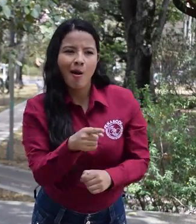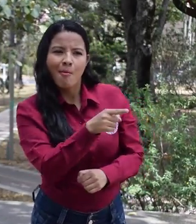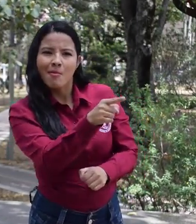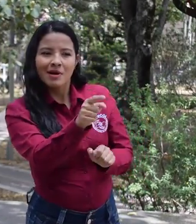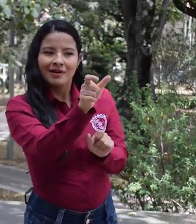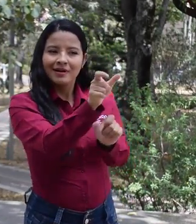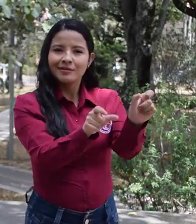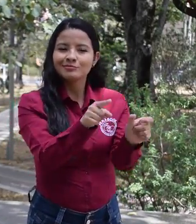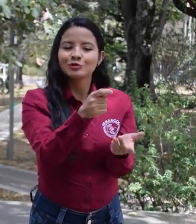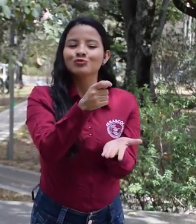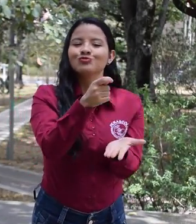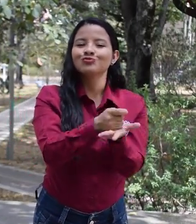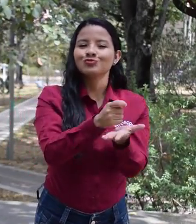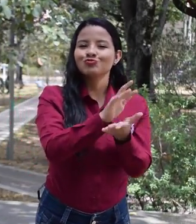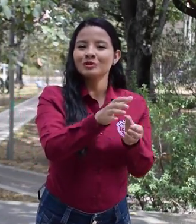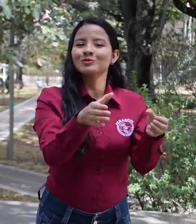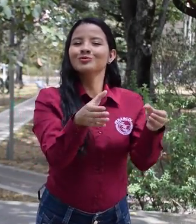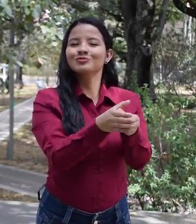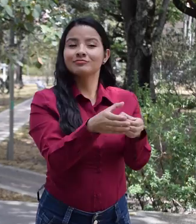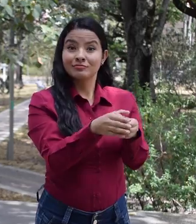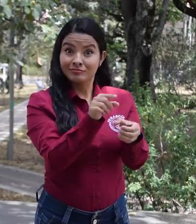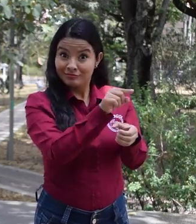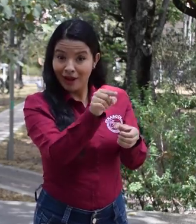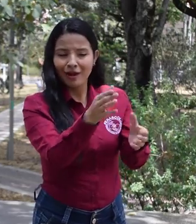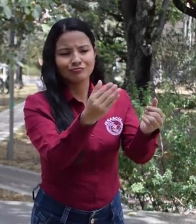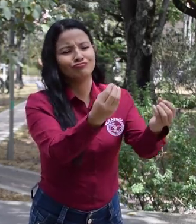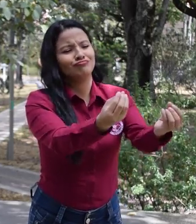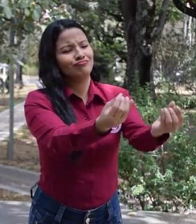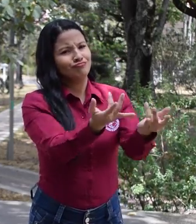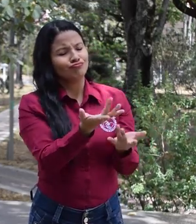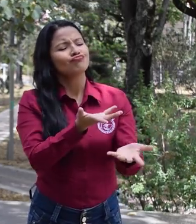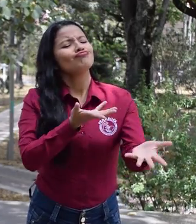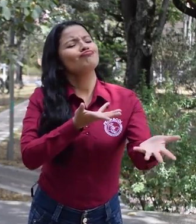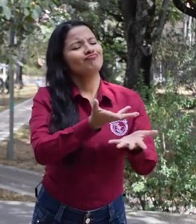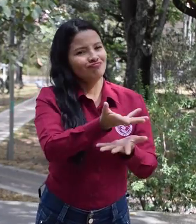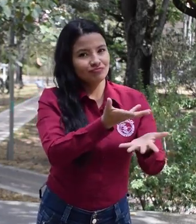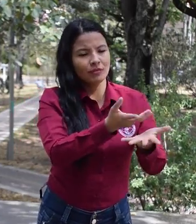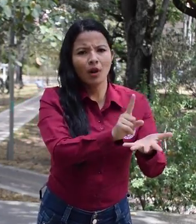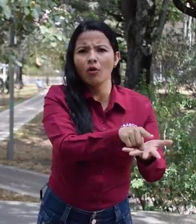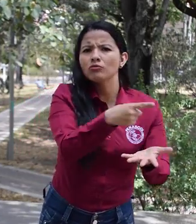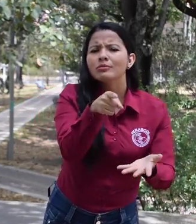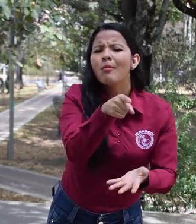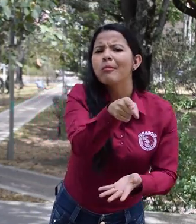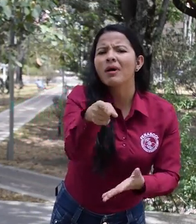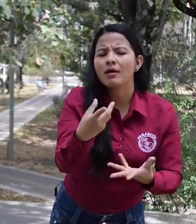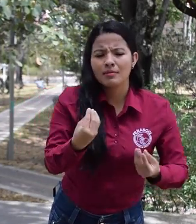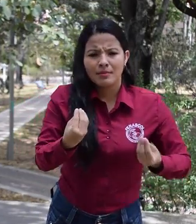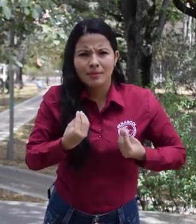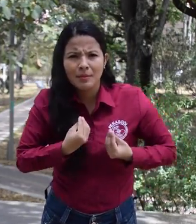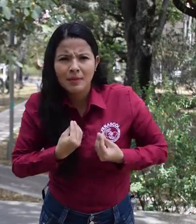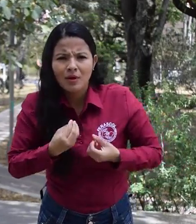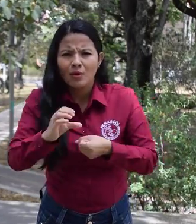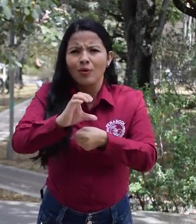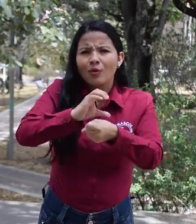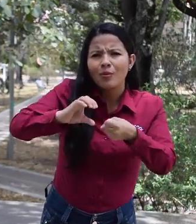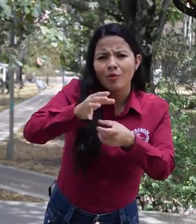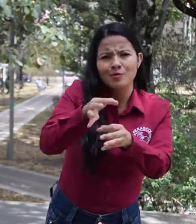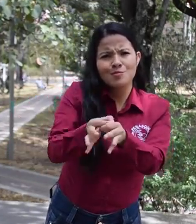En este espacio, queremos que participen activamente personas sordas de la asociación, así como personas